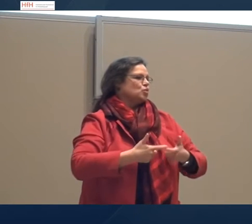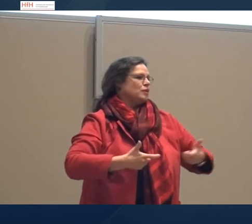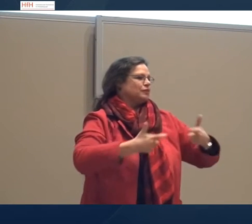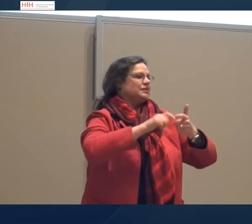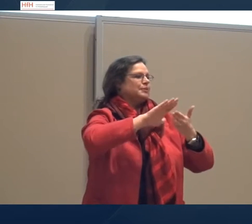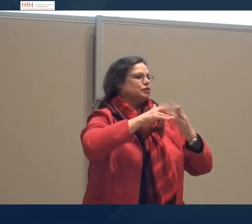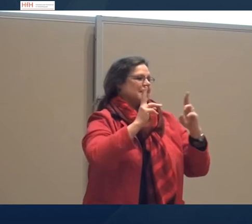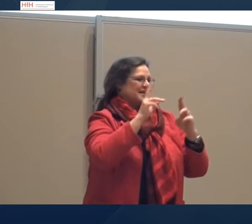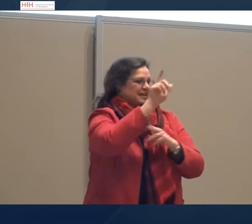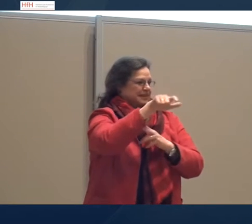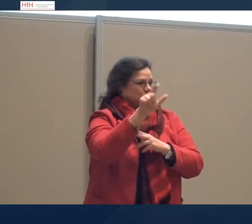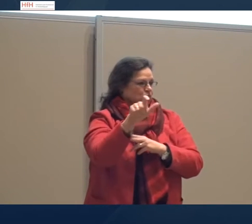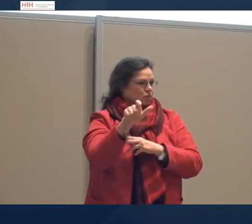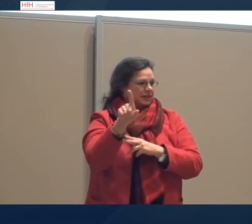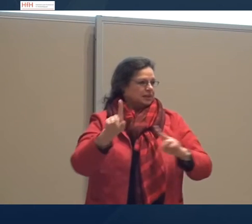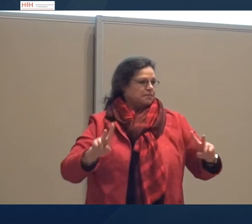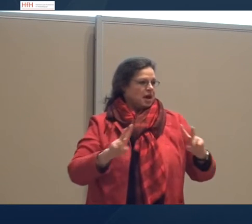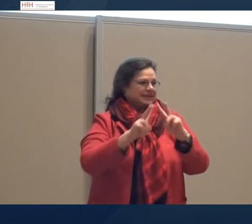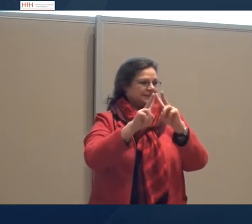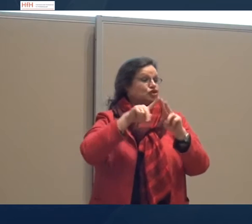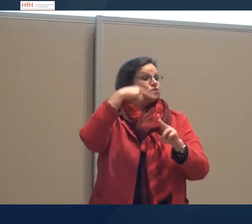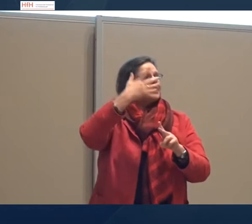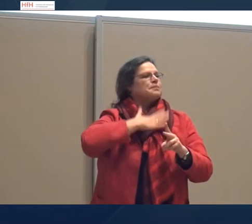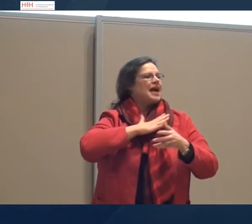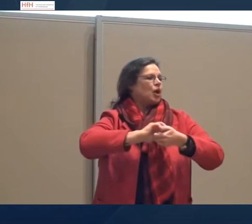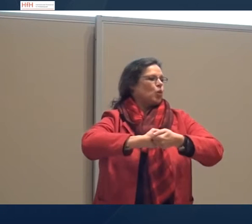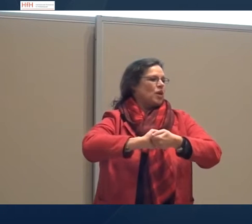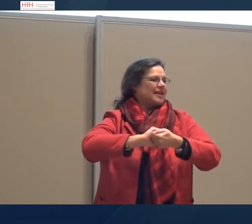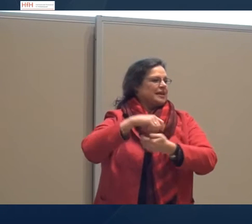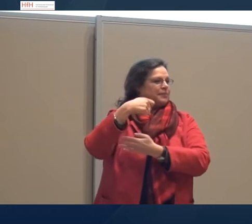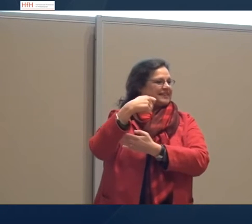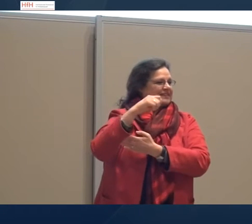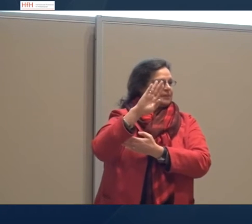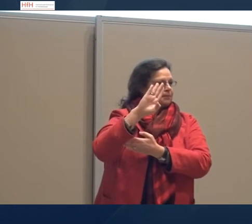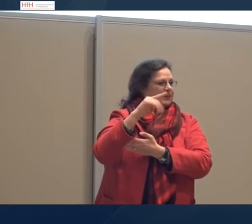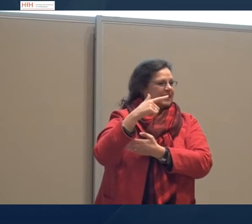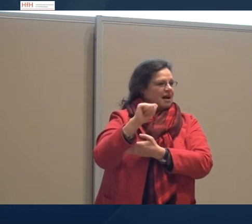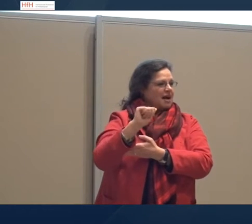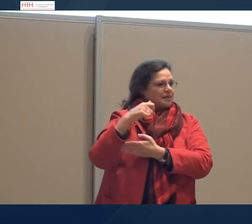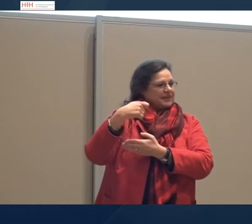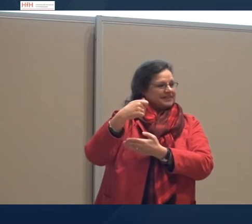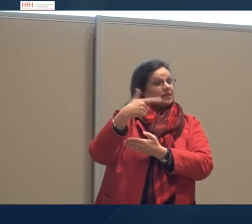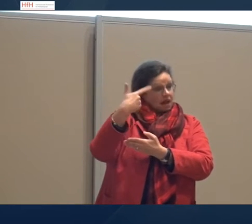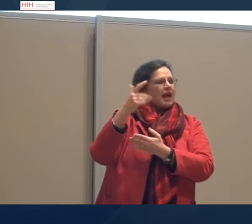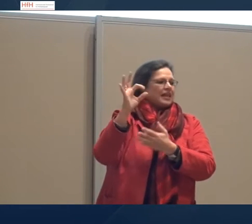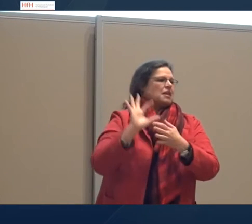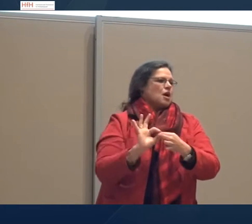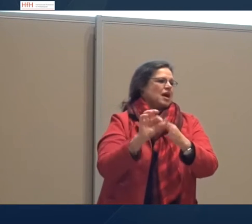das gezeigt in Paris auf einer internationalen Lessigo-Konferenz. Später wird der Präsident des Berufsverbandes, Rolf Perola,